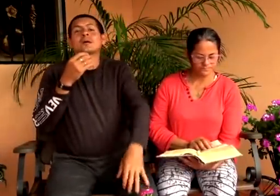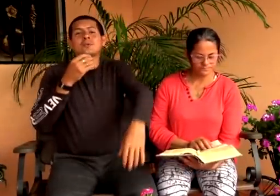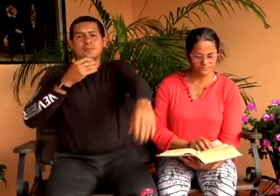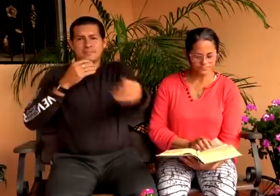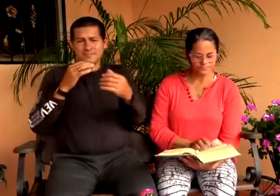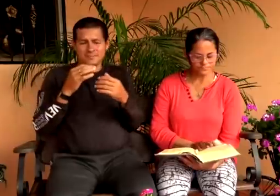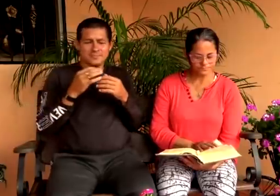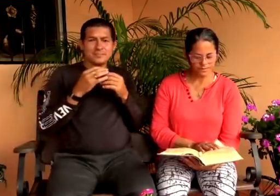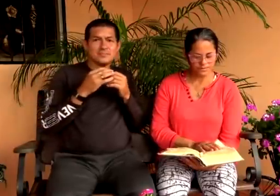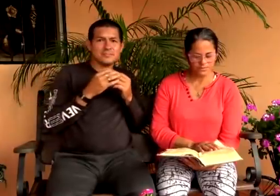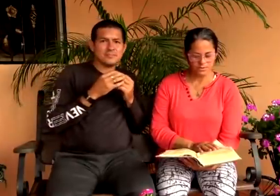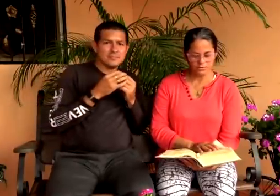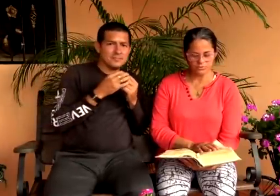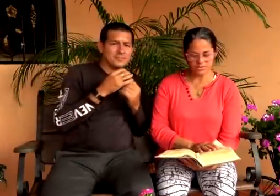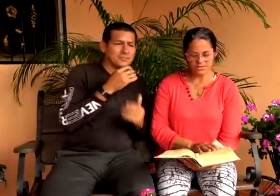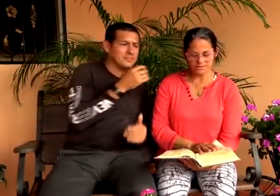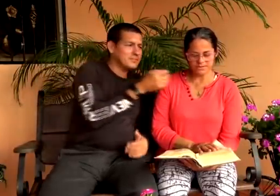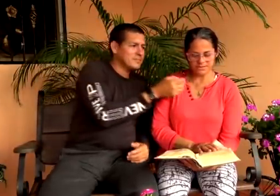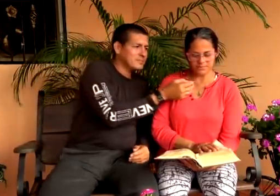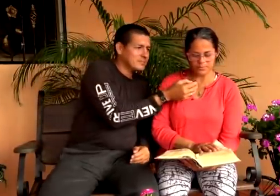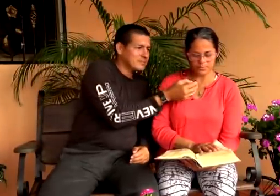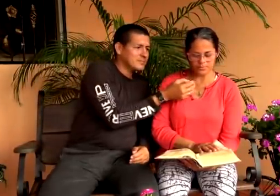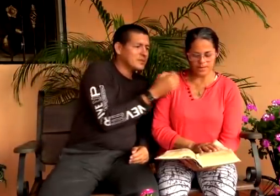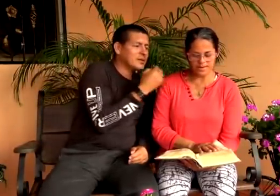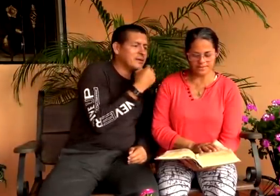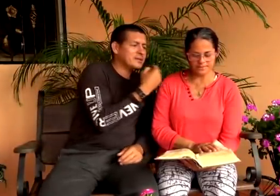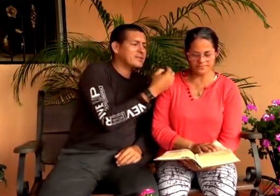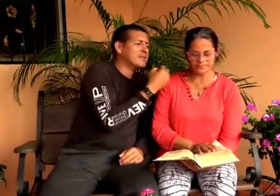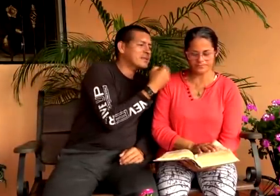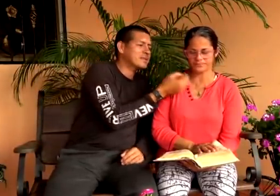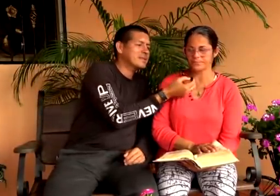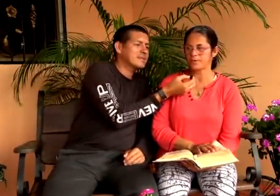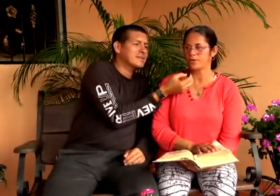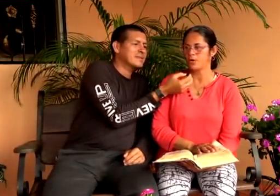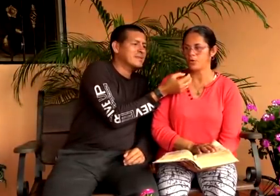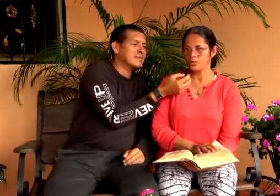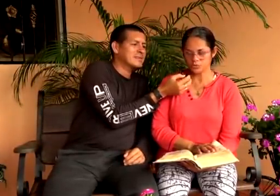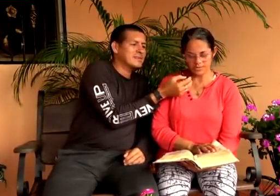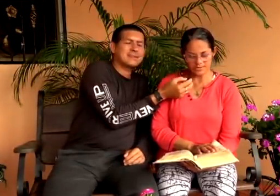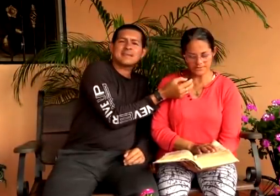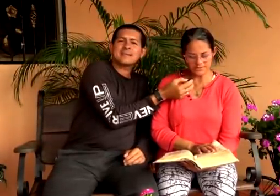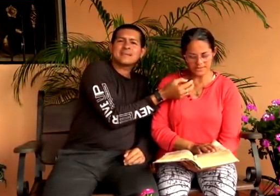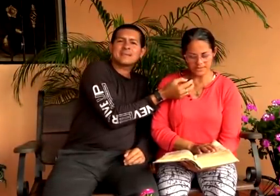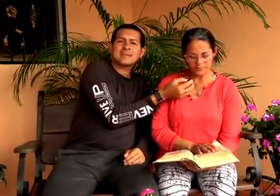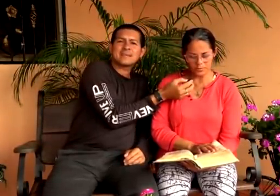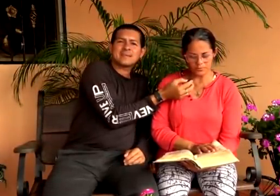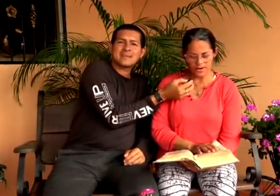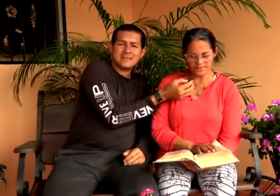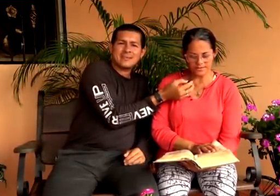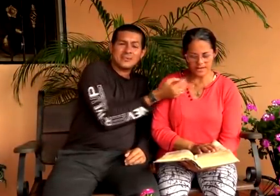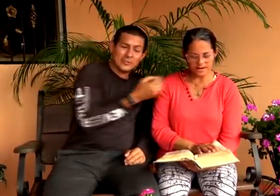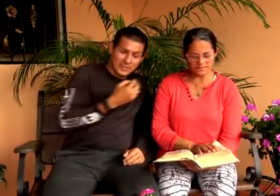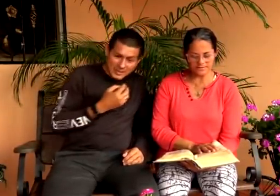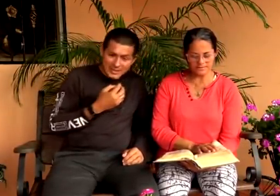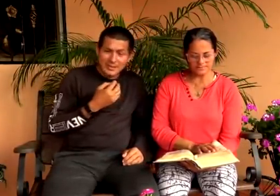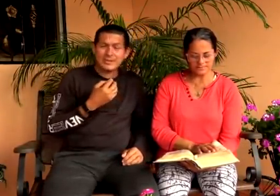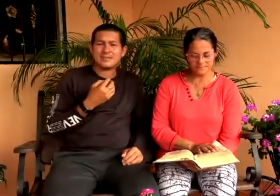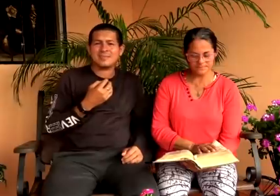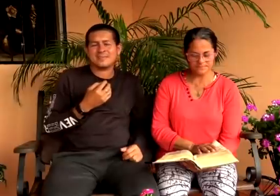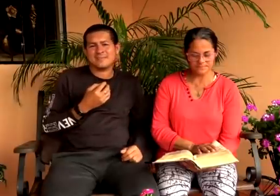44 ustedes tienen por otra vez otra vez ustedes tienen por padre